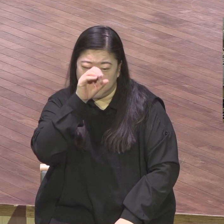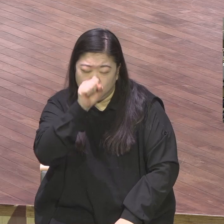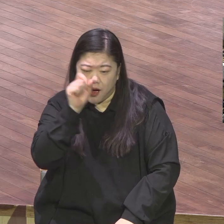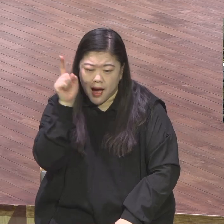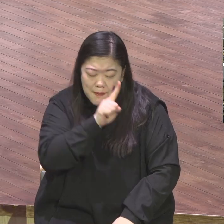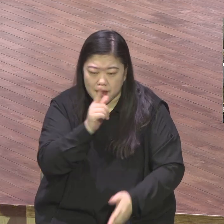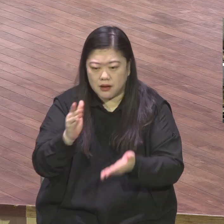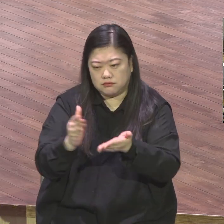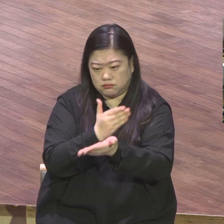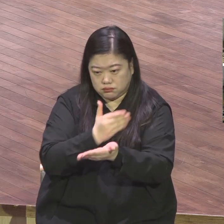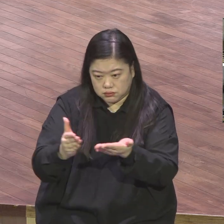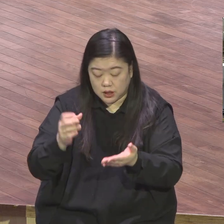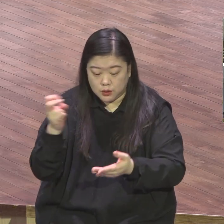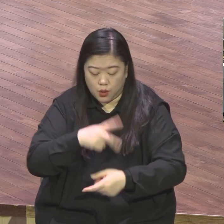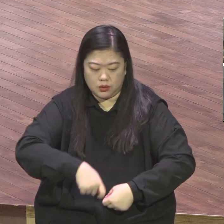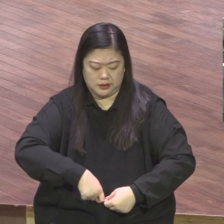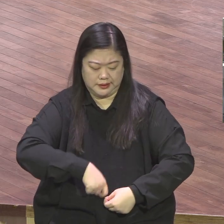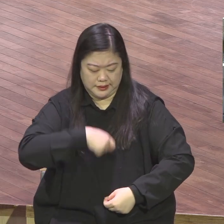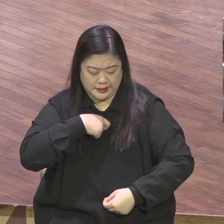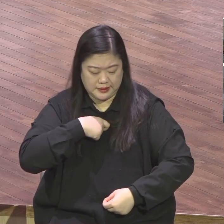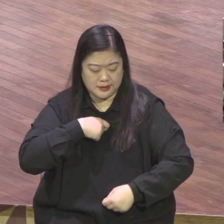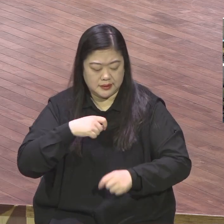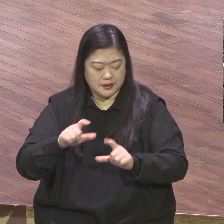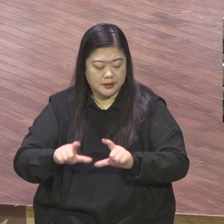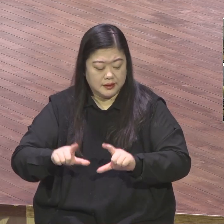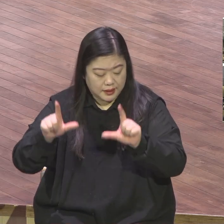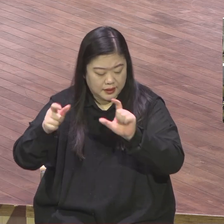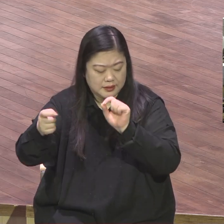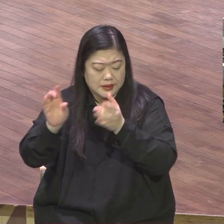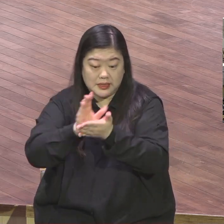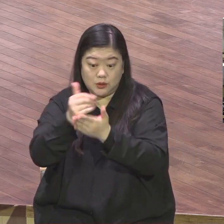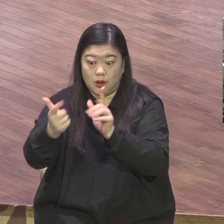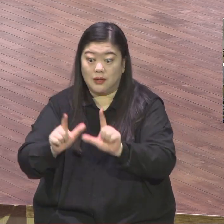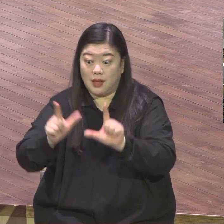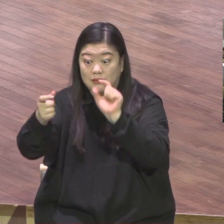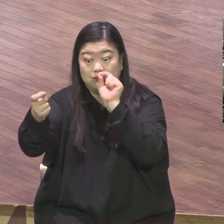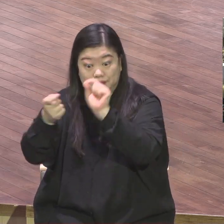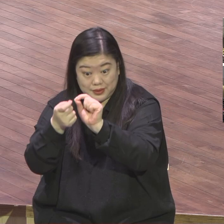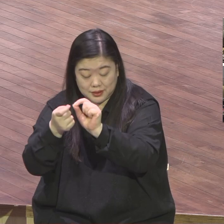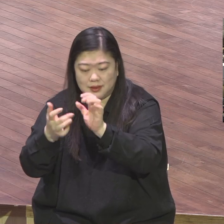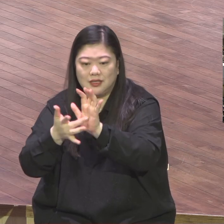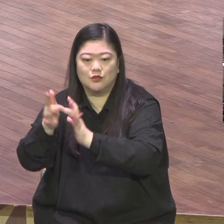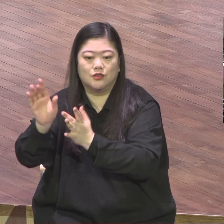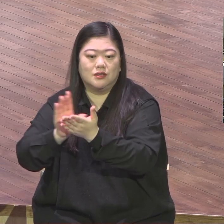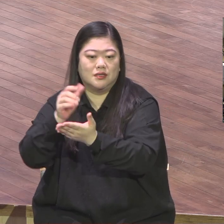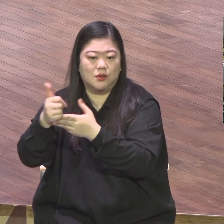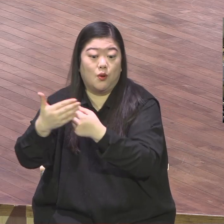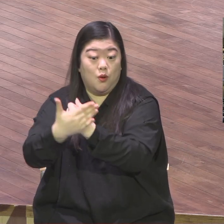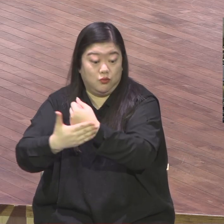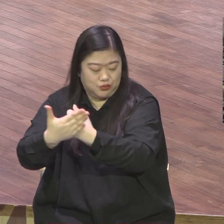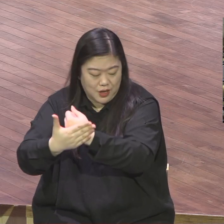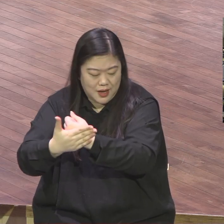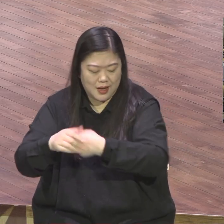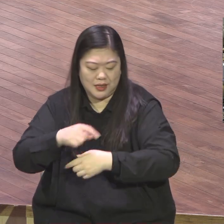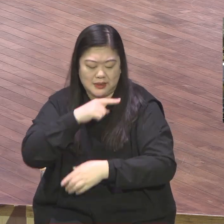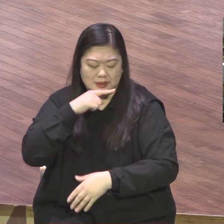지시라여 허물없이 그리스도의 날까지 이르고 예수 그리스도로 말나마 의의 열매가 가득하여 하나님의